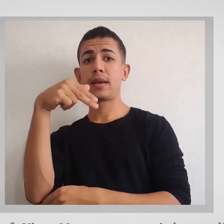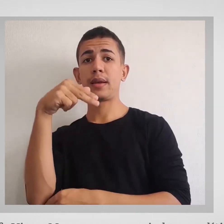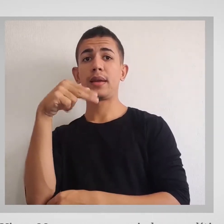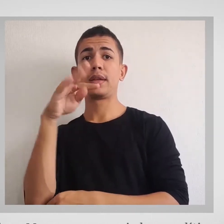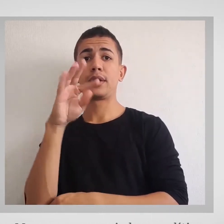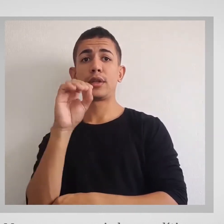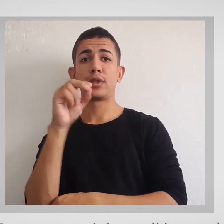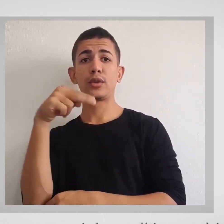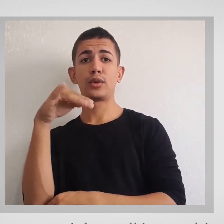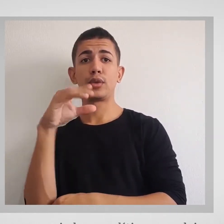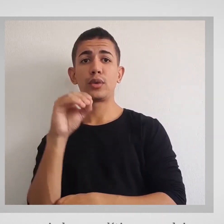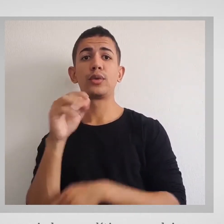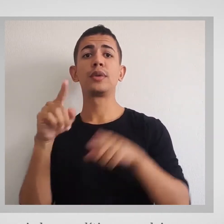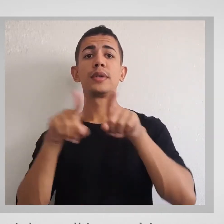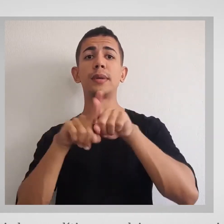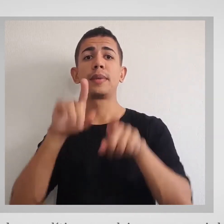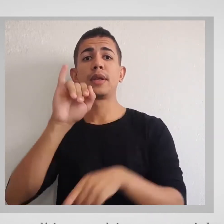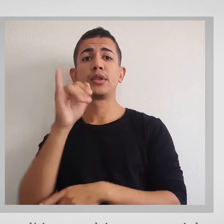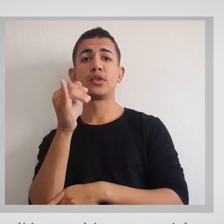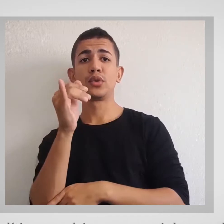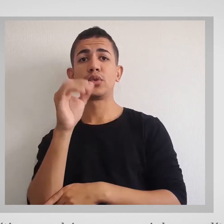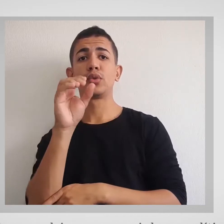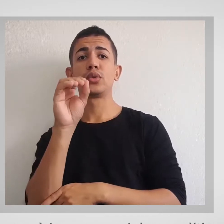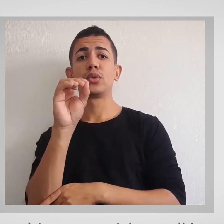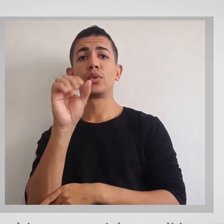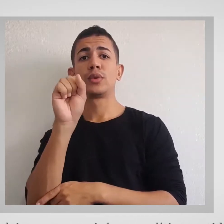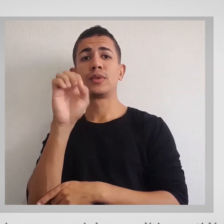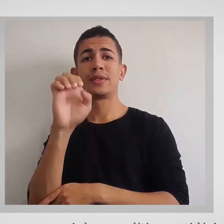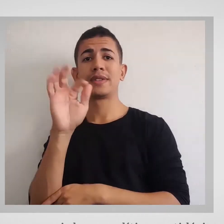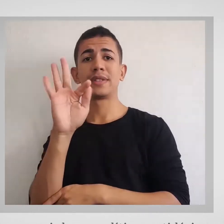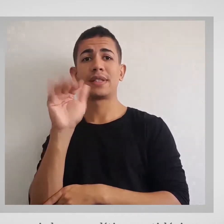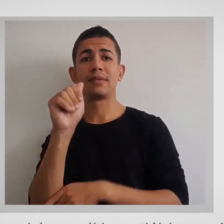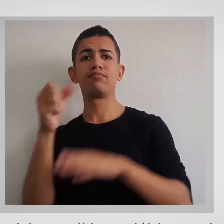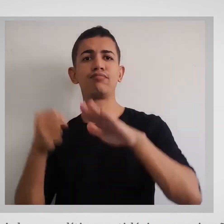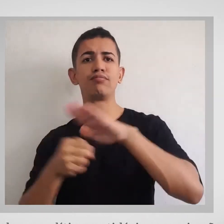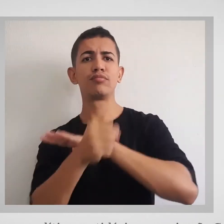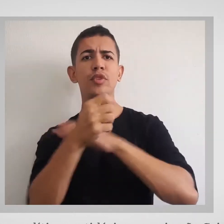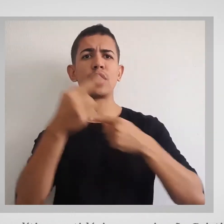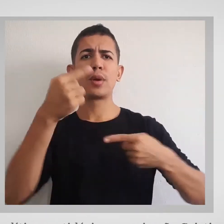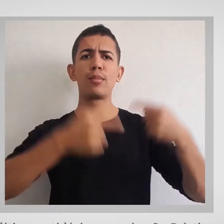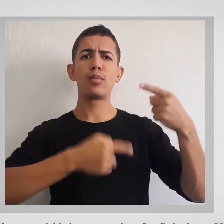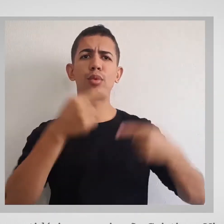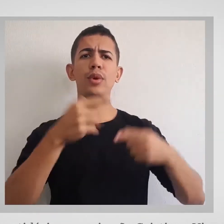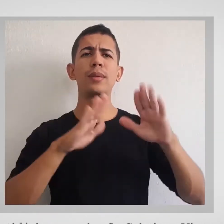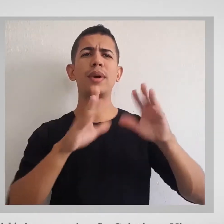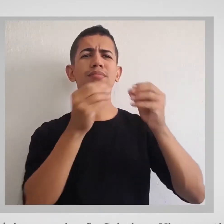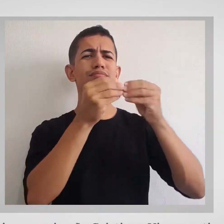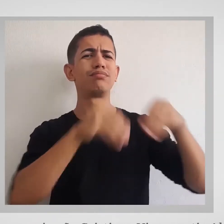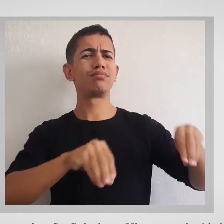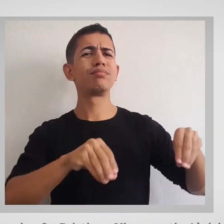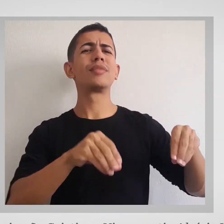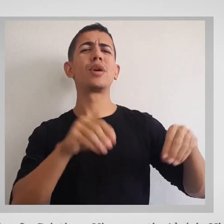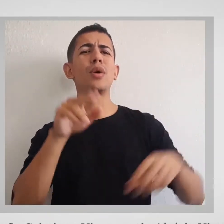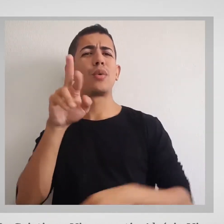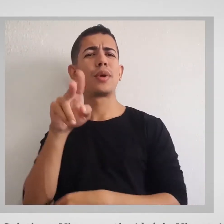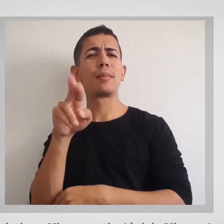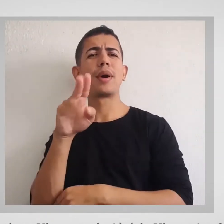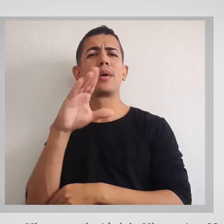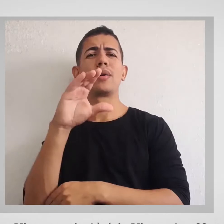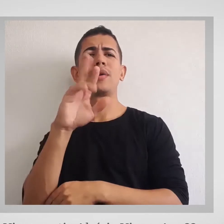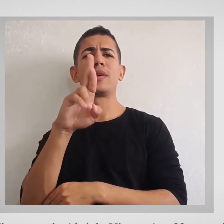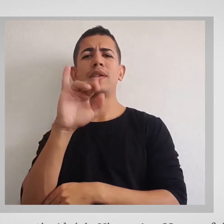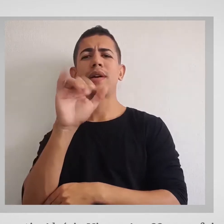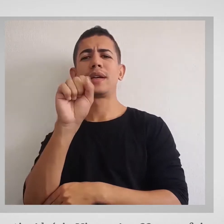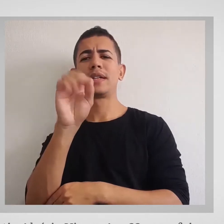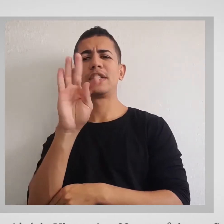Viana de Menezes? O engajado na política, mas deixou esse caminho na política partidária para o irmão Cristiano Viana e o